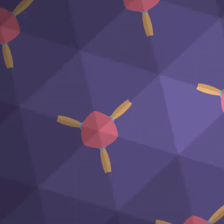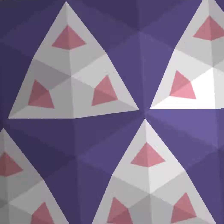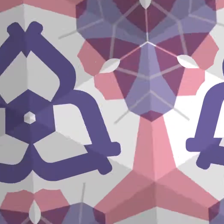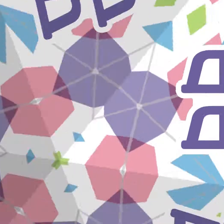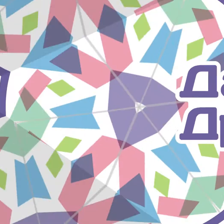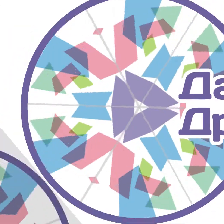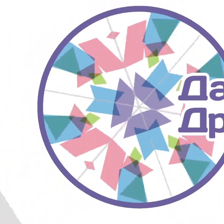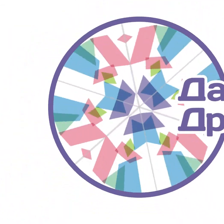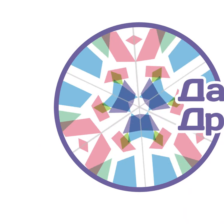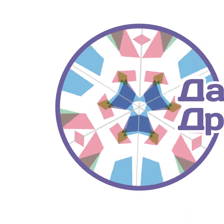Девушки отдыхают